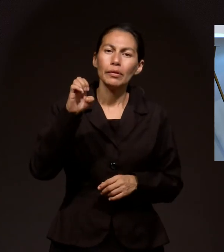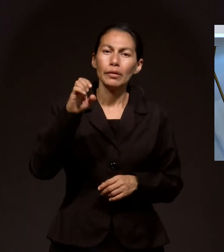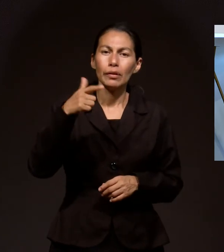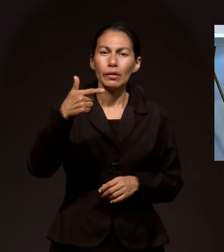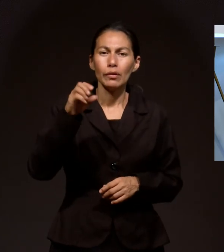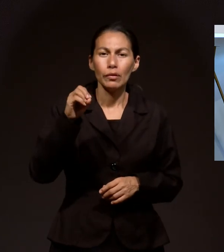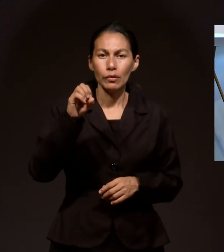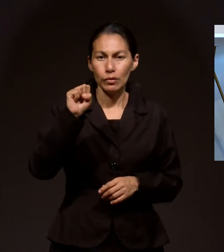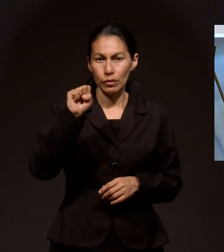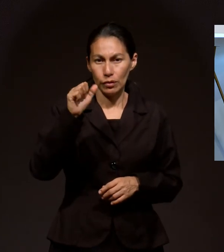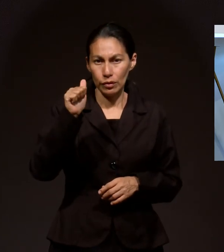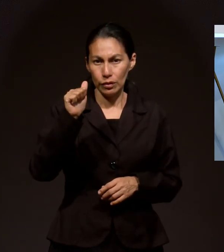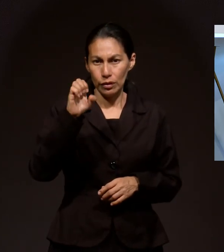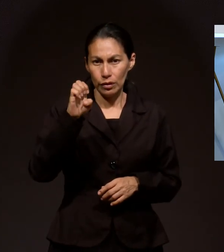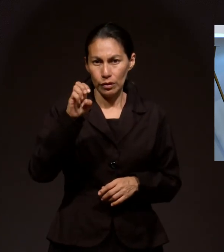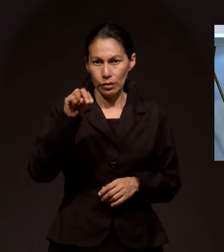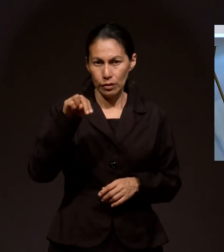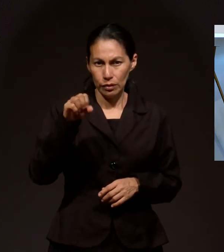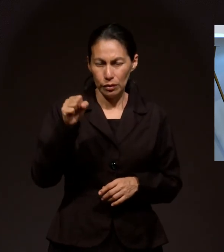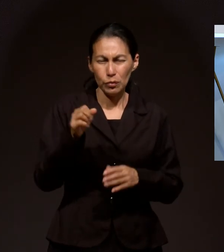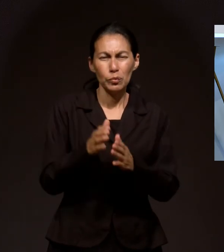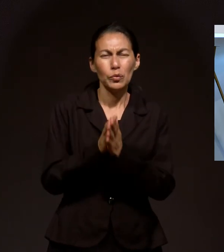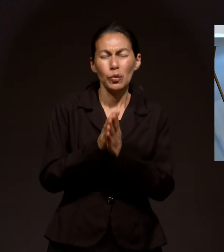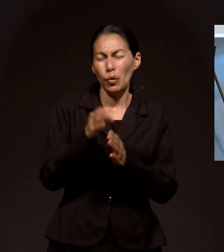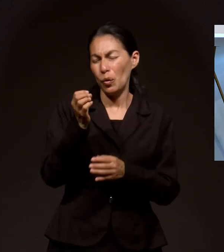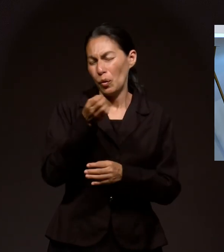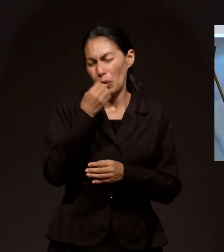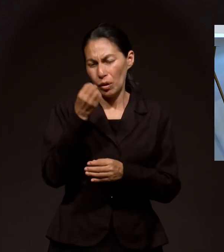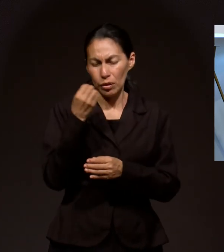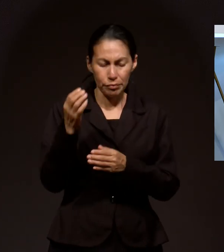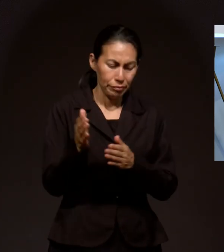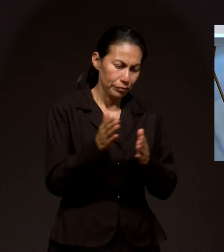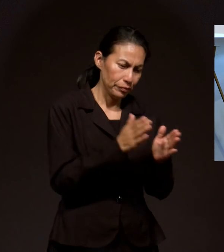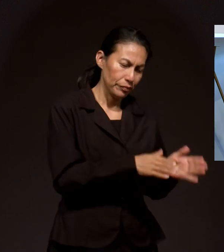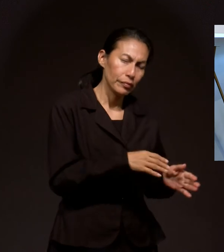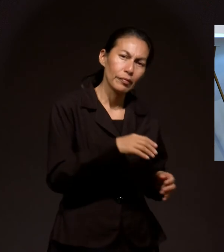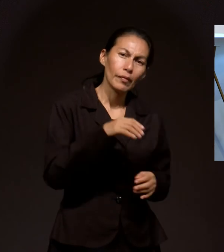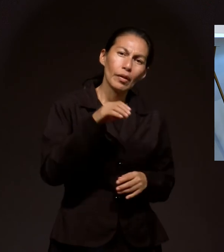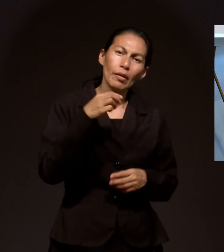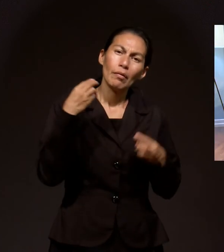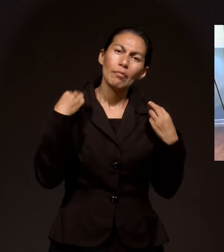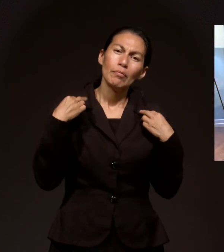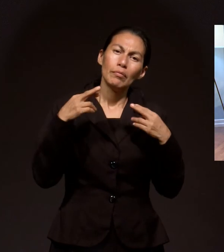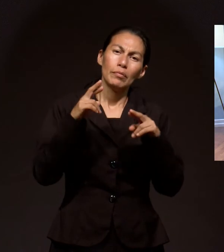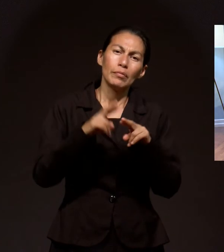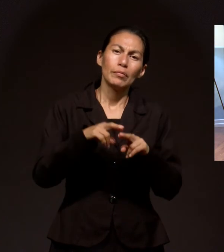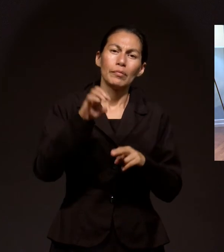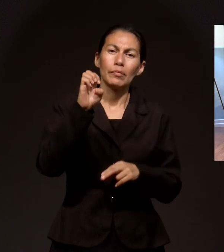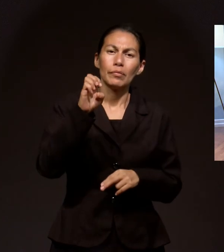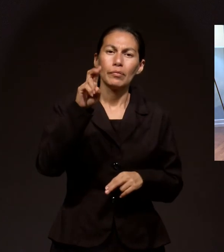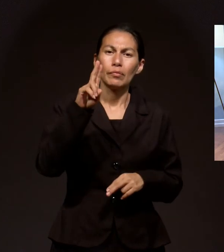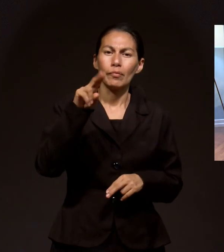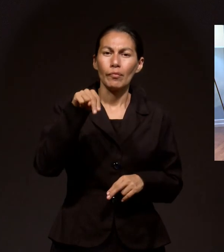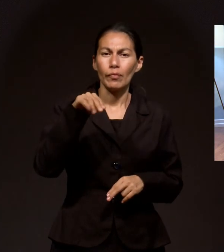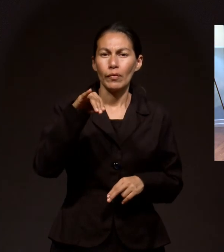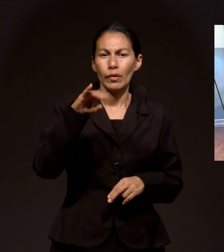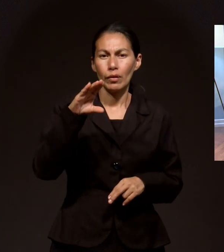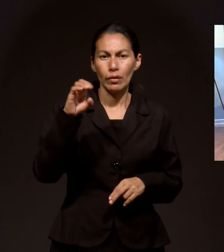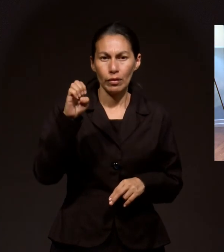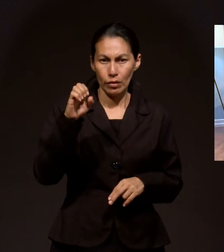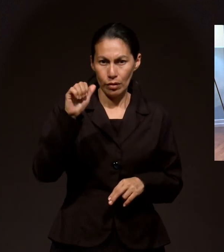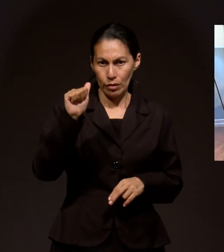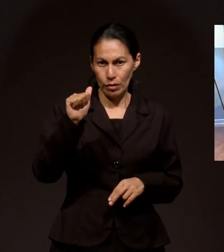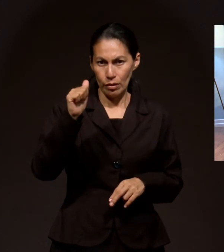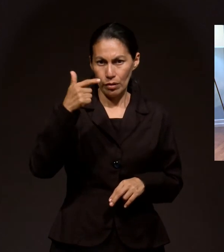olvidamos Por su recuperación Por la maestra Eunice Aguilar Está en casa Pero está